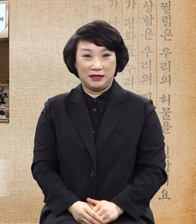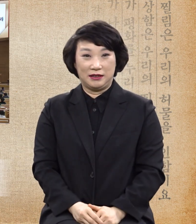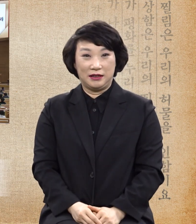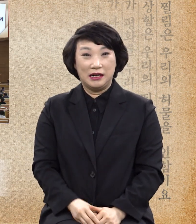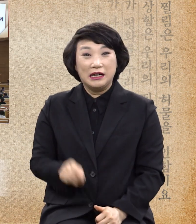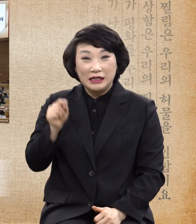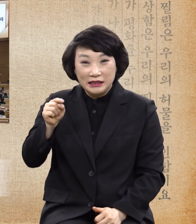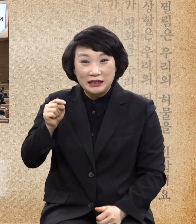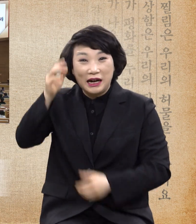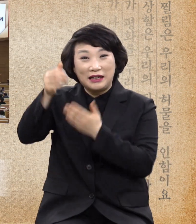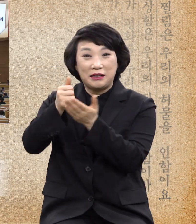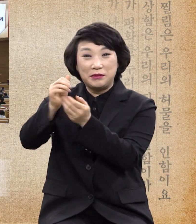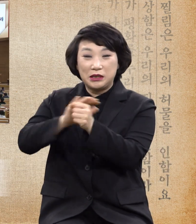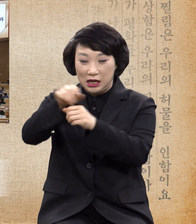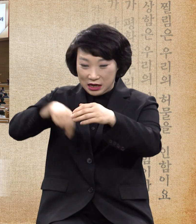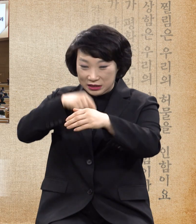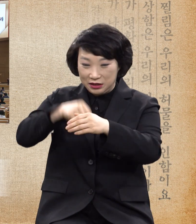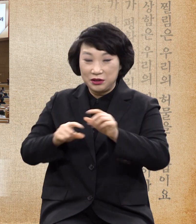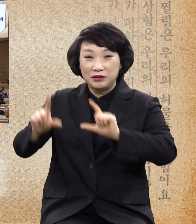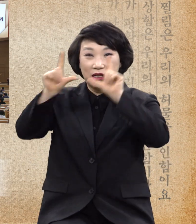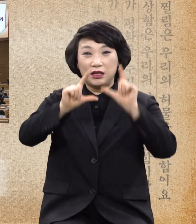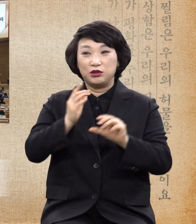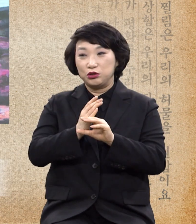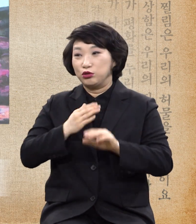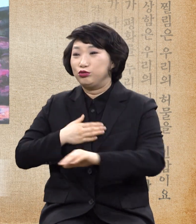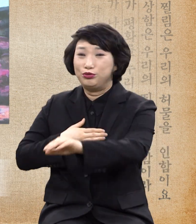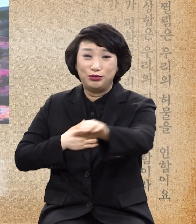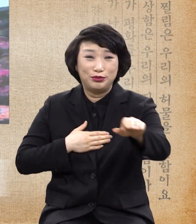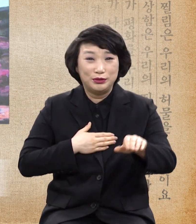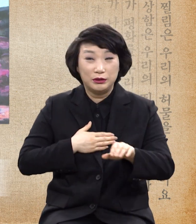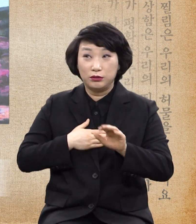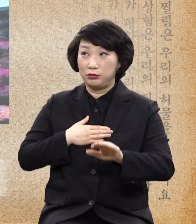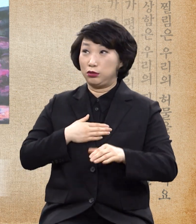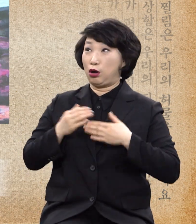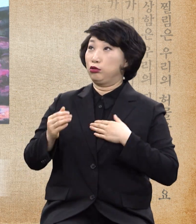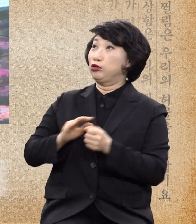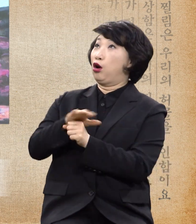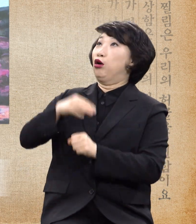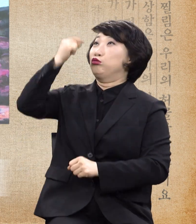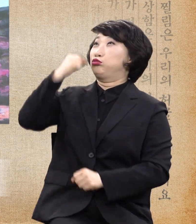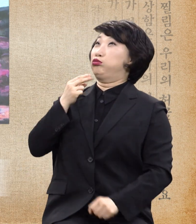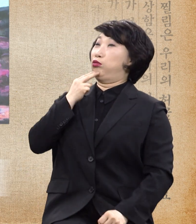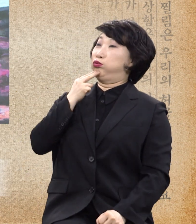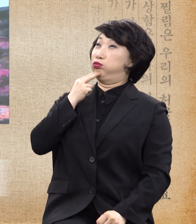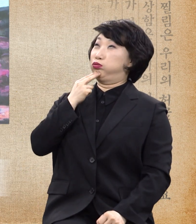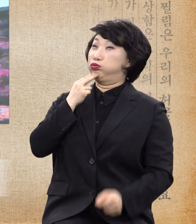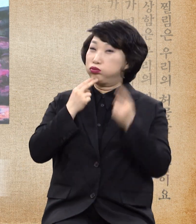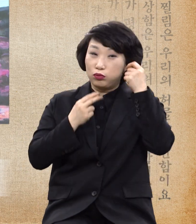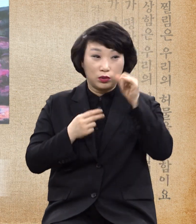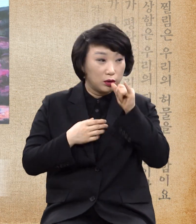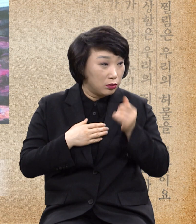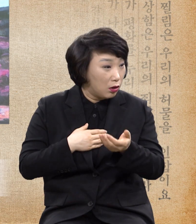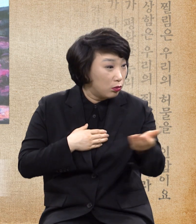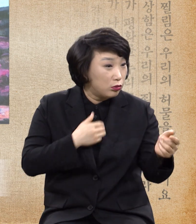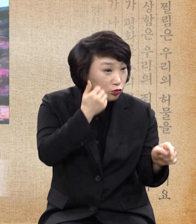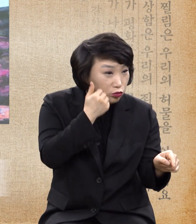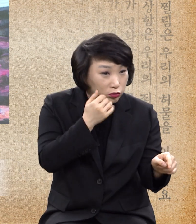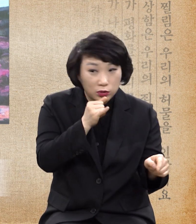사랑 속에 살고 있으면서도 나는 사랑을 못 느낀다 라고 한다면 이